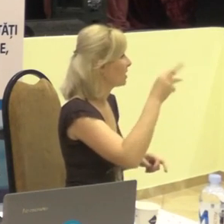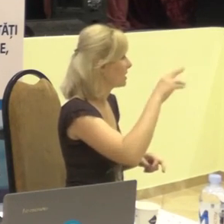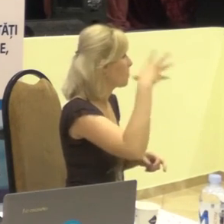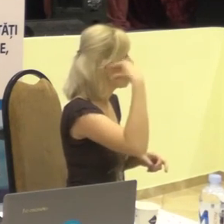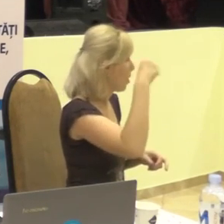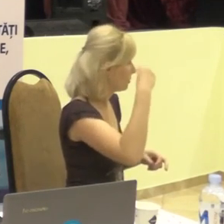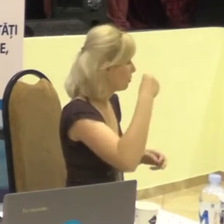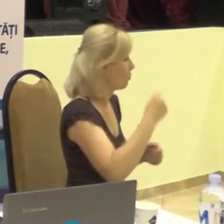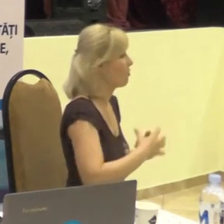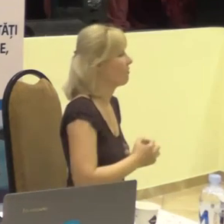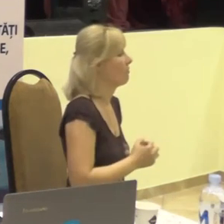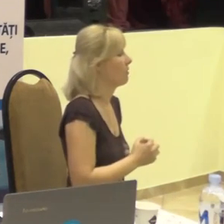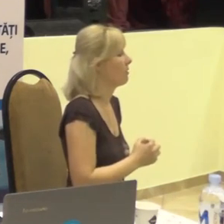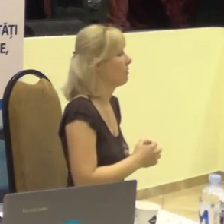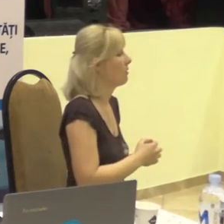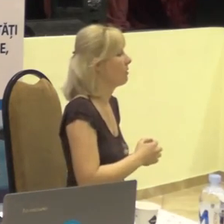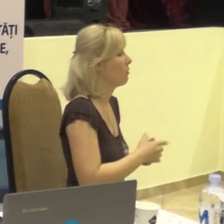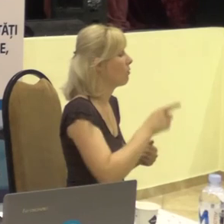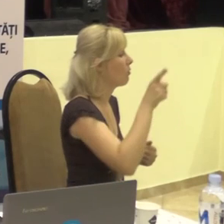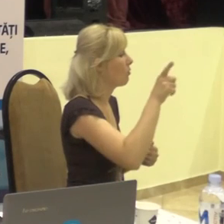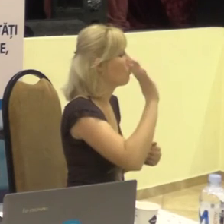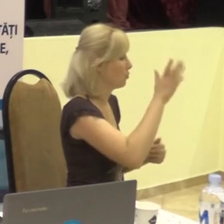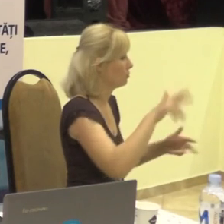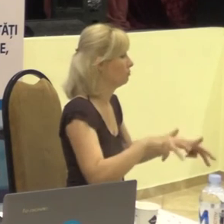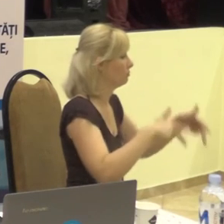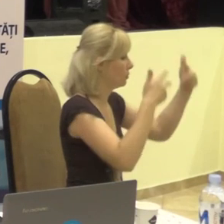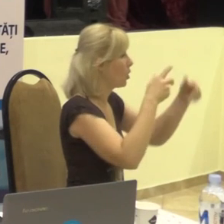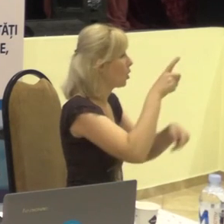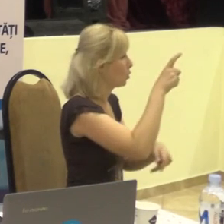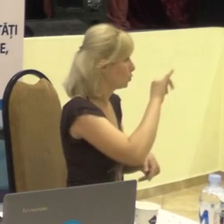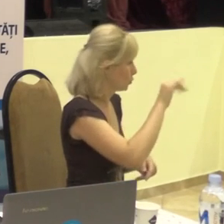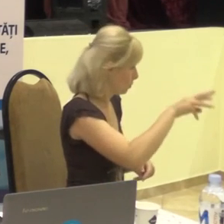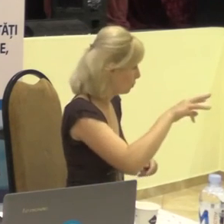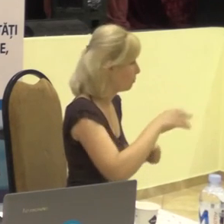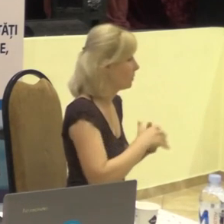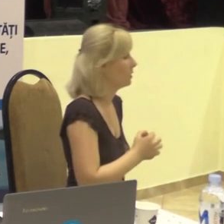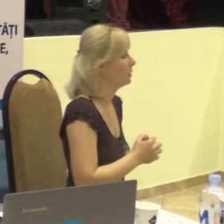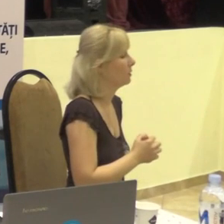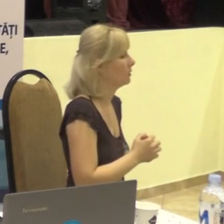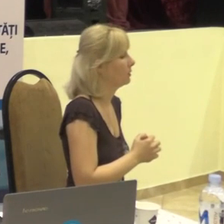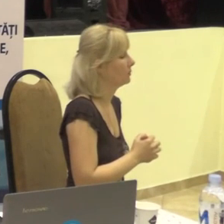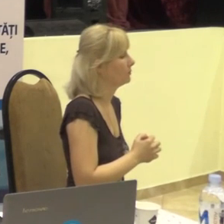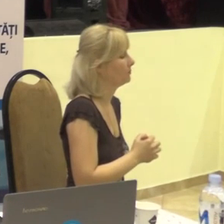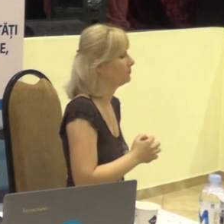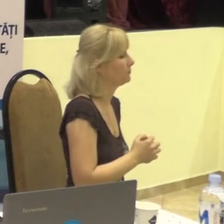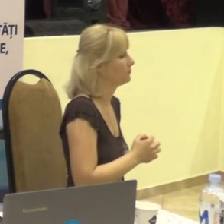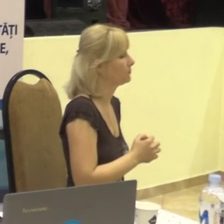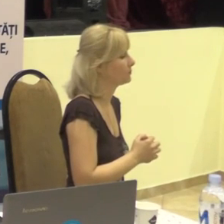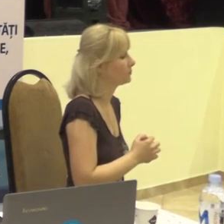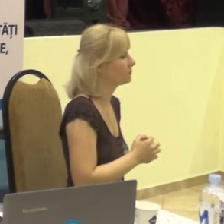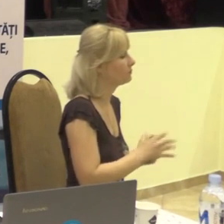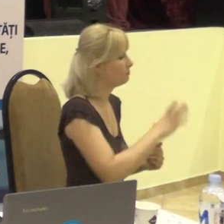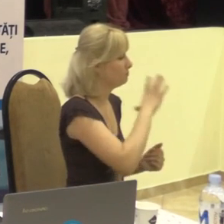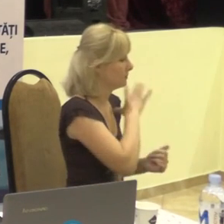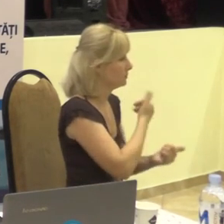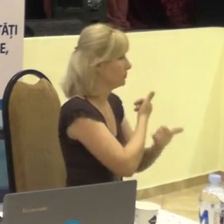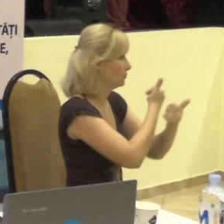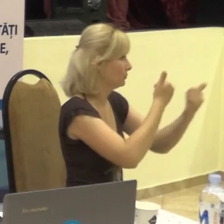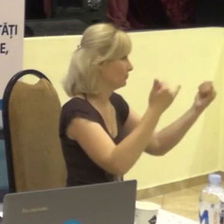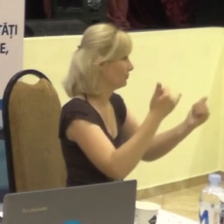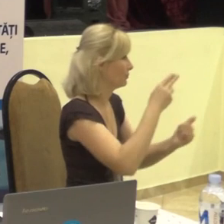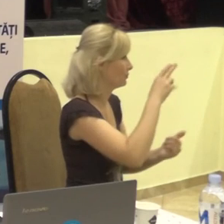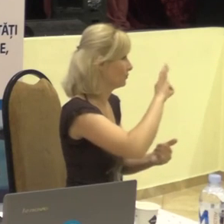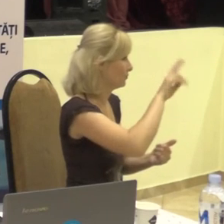Link-ul pentru conexiune pe Zoom dumneavoastră l-ați primit în mesajele precedente.